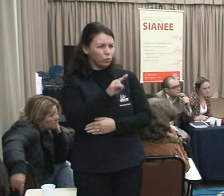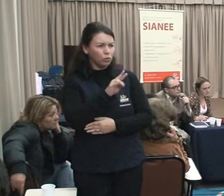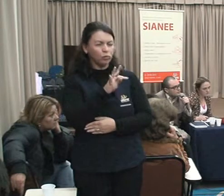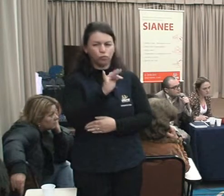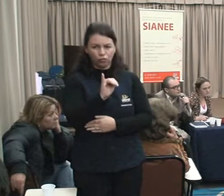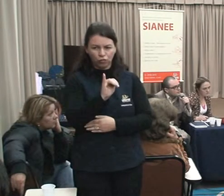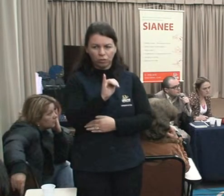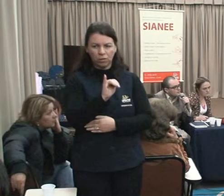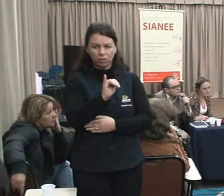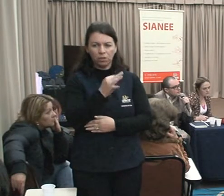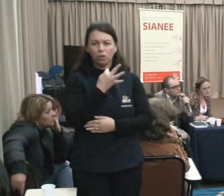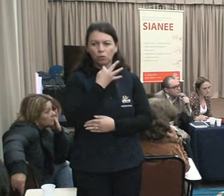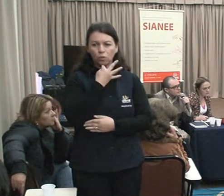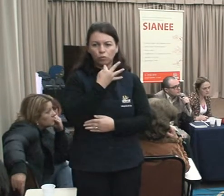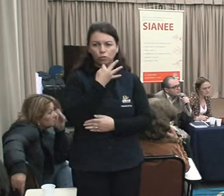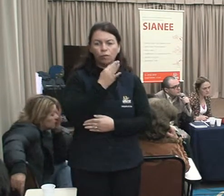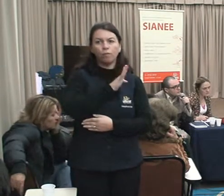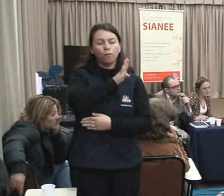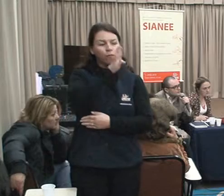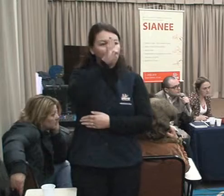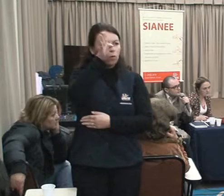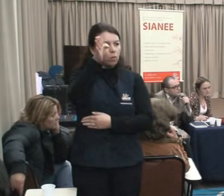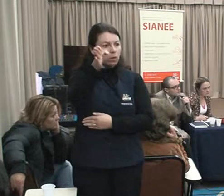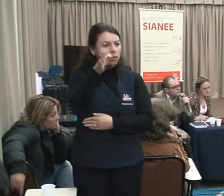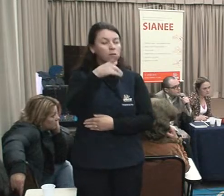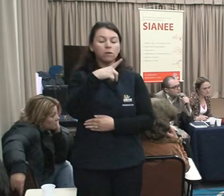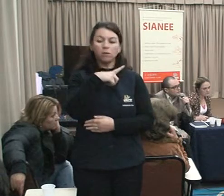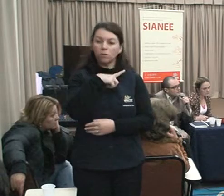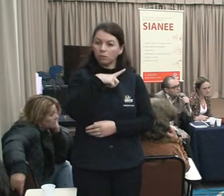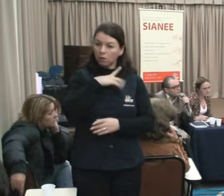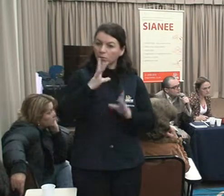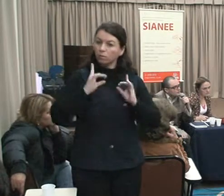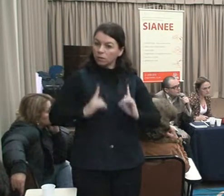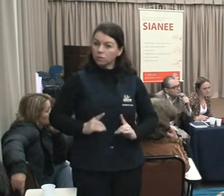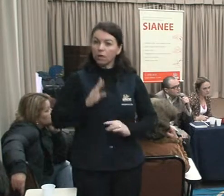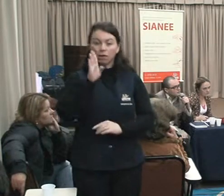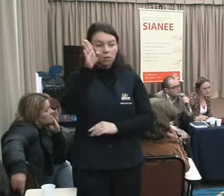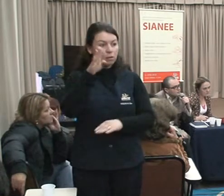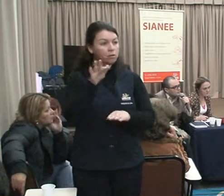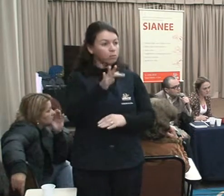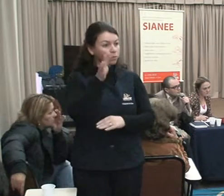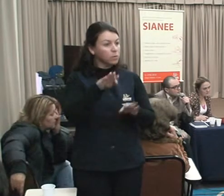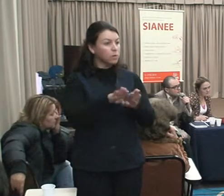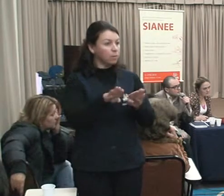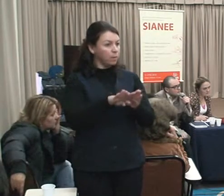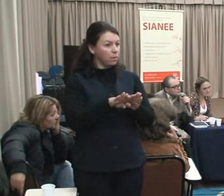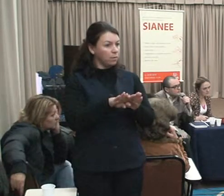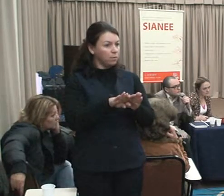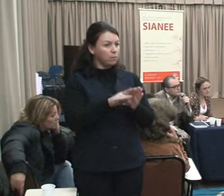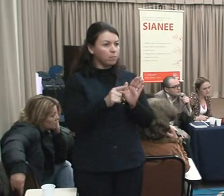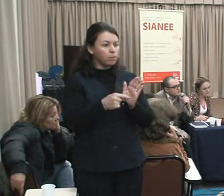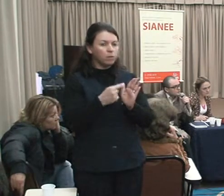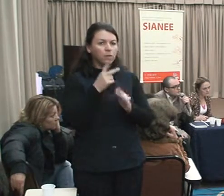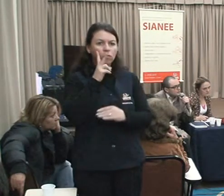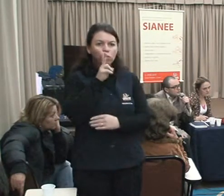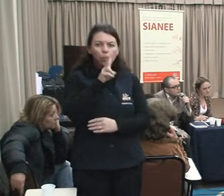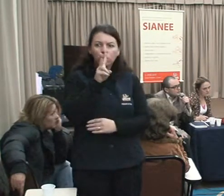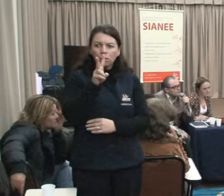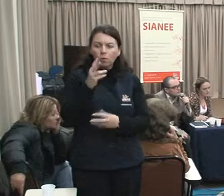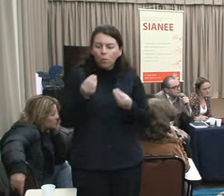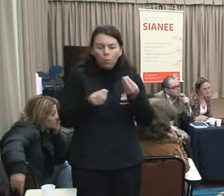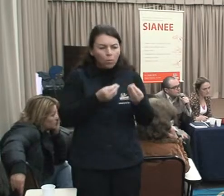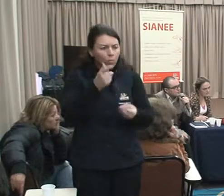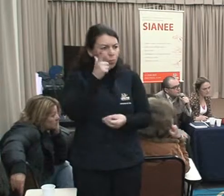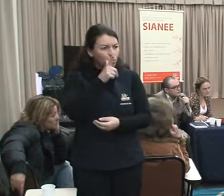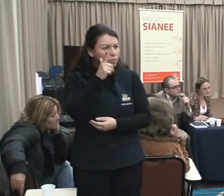são semelhantes. E se a gente pegar essas comissões e formar